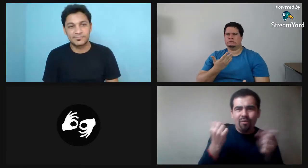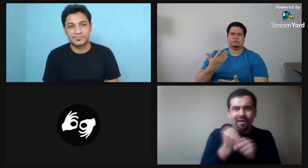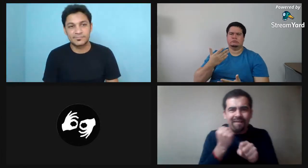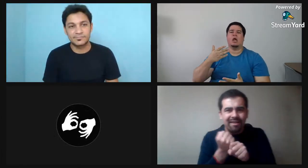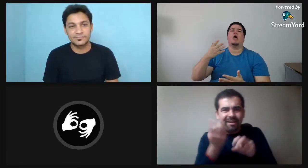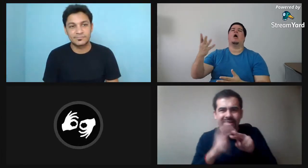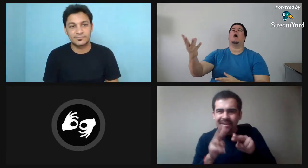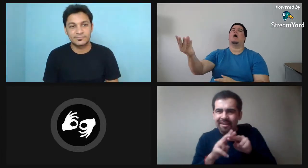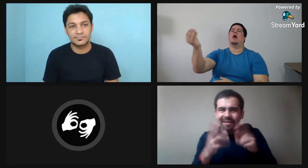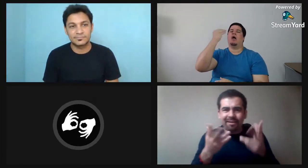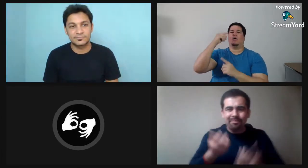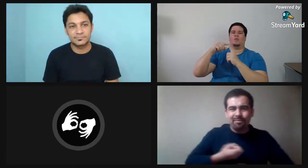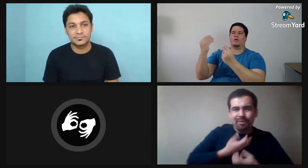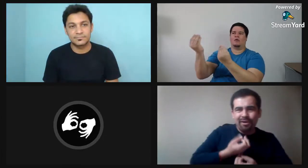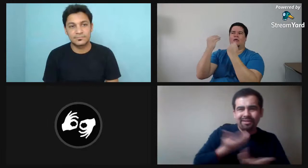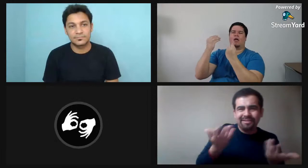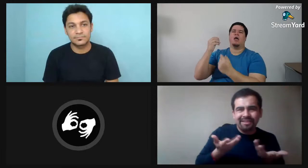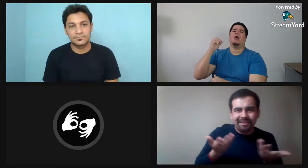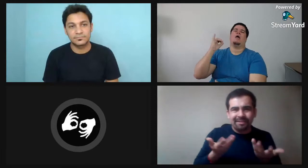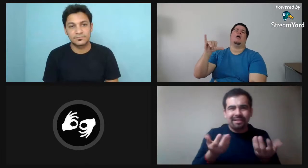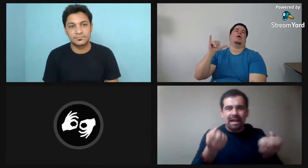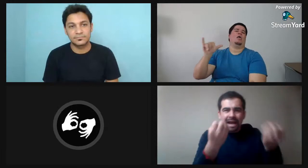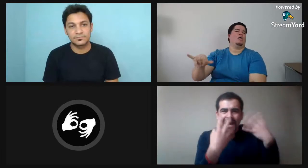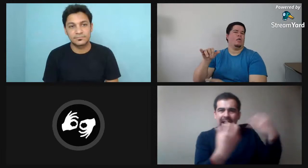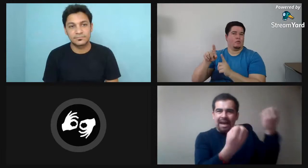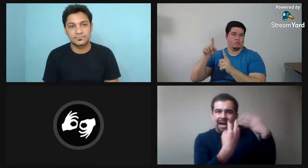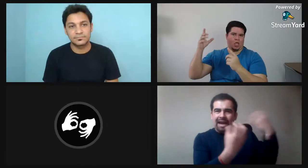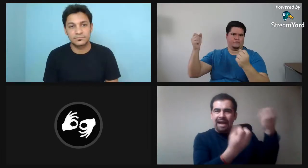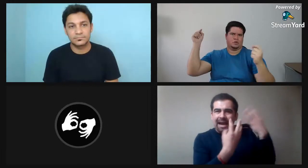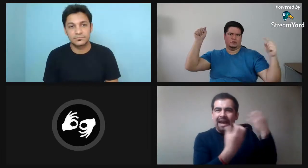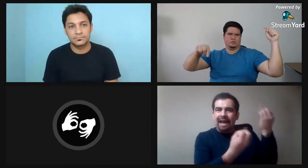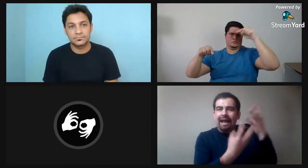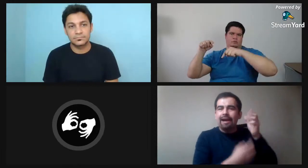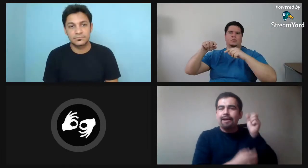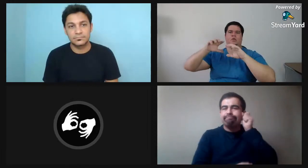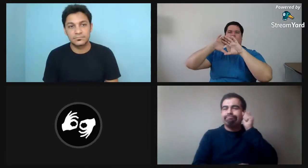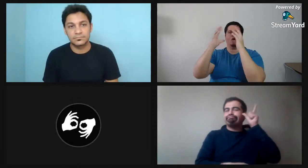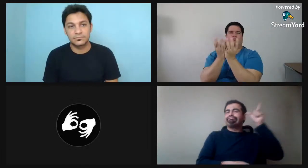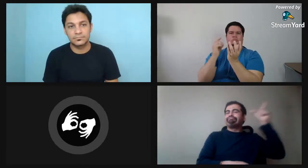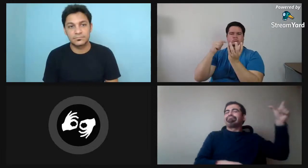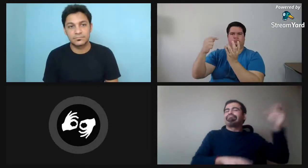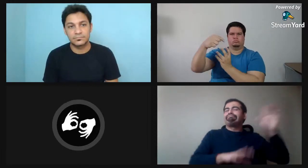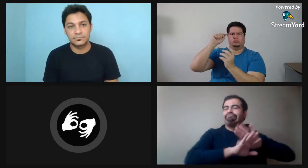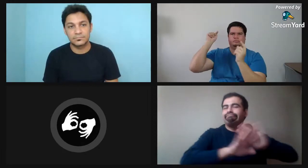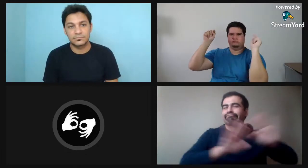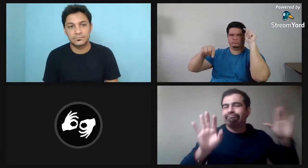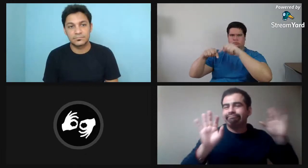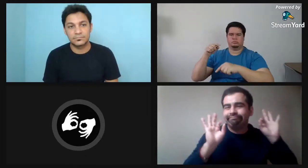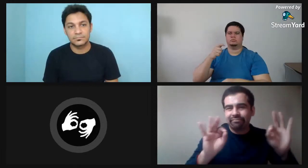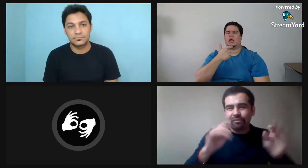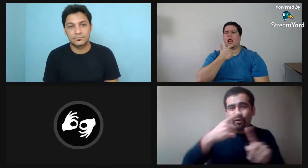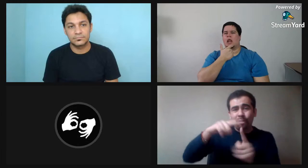y allí, claro, a mí me gustaba cómo hacerlo, cómo participar, cómo, y me enseñaron y yo entendí